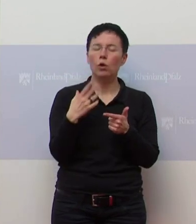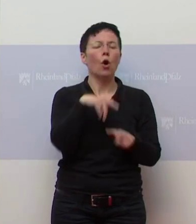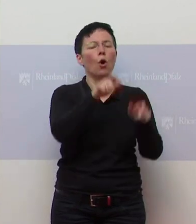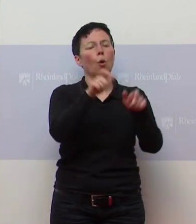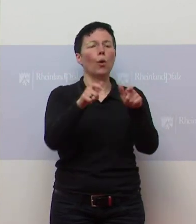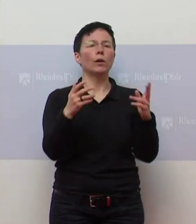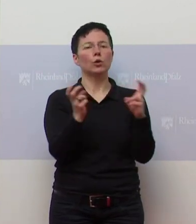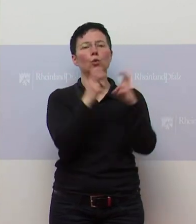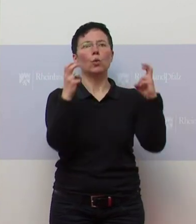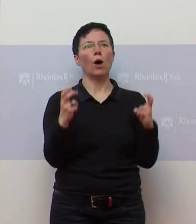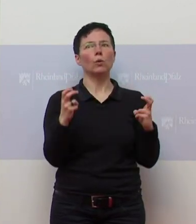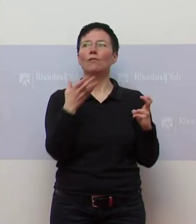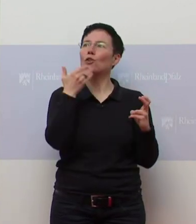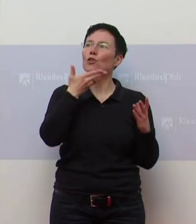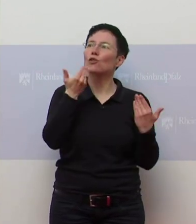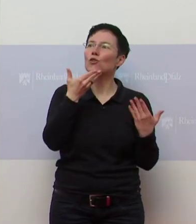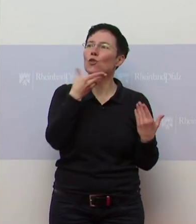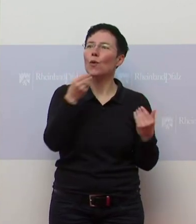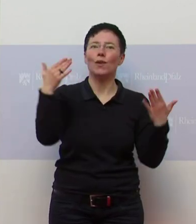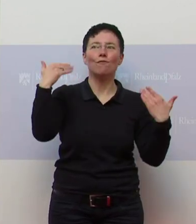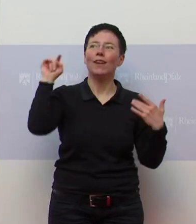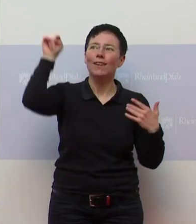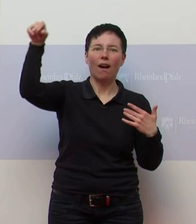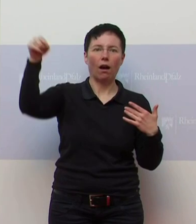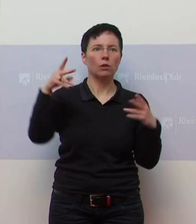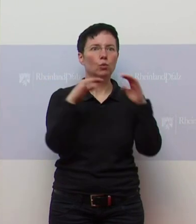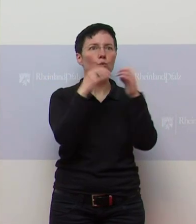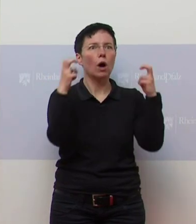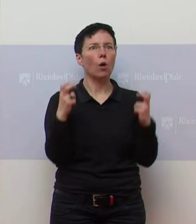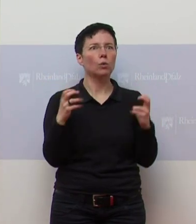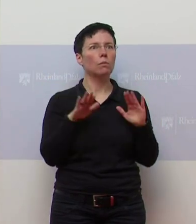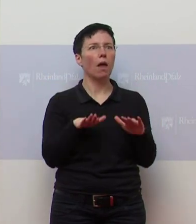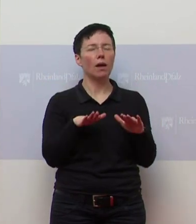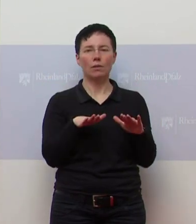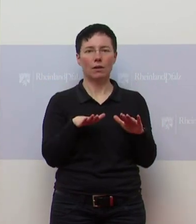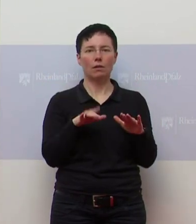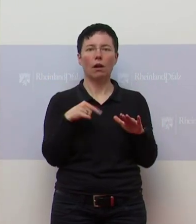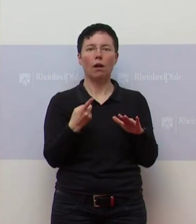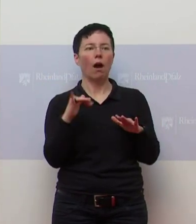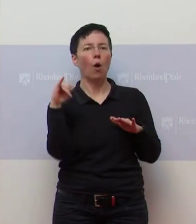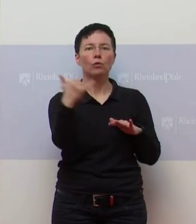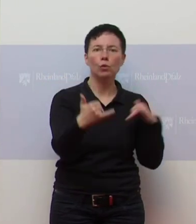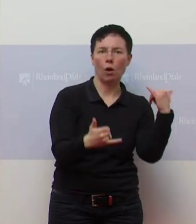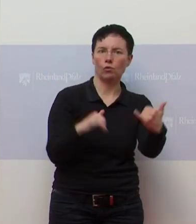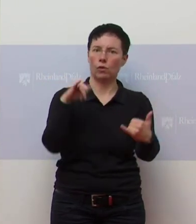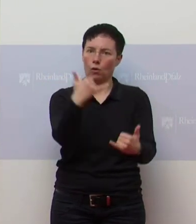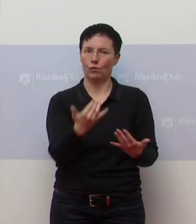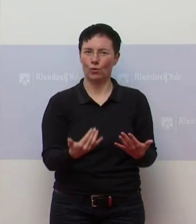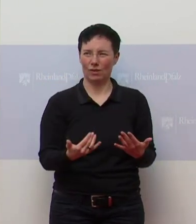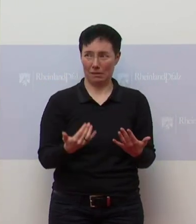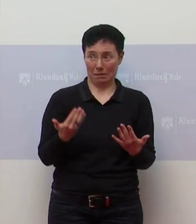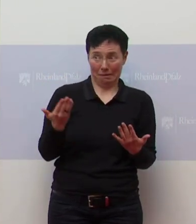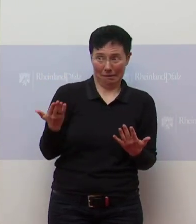Wetter schön ist, zu Hause in ihren vier Wänden sitzen, sondern alle rausgehen an die turistischen Hotspots und da sitzen. Oder wie ist da die Idee?